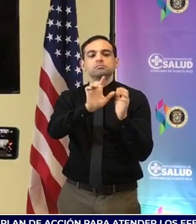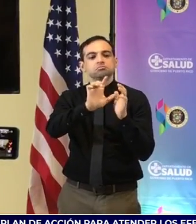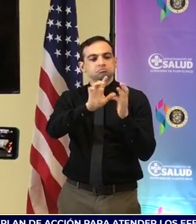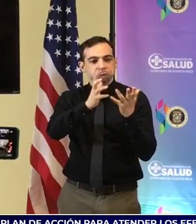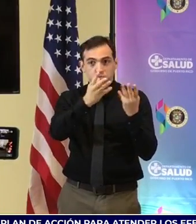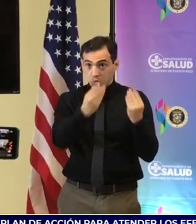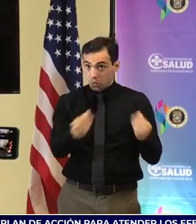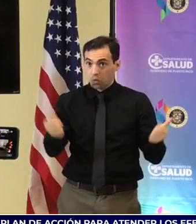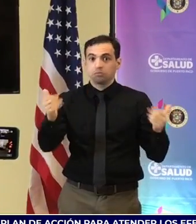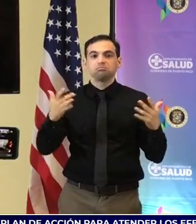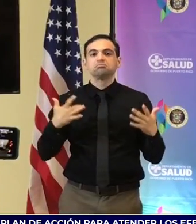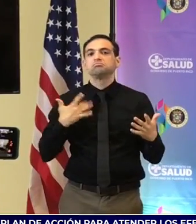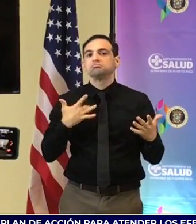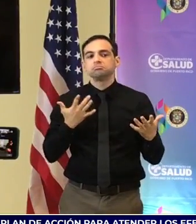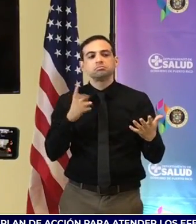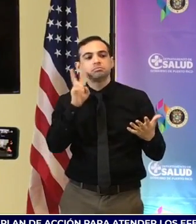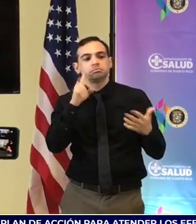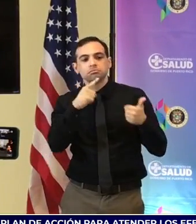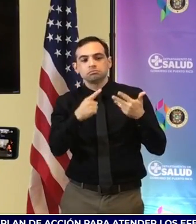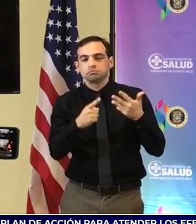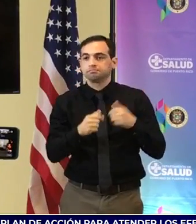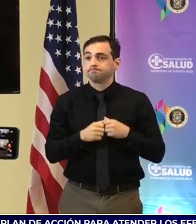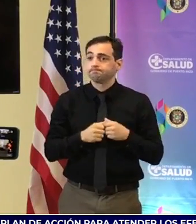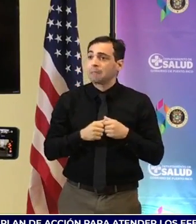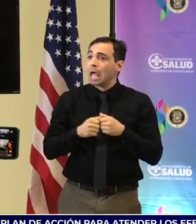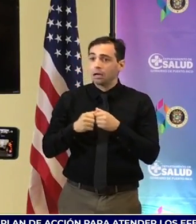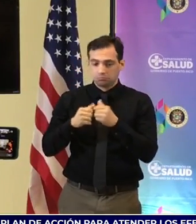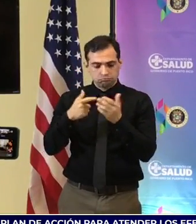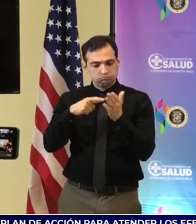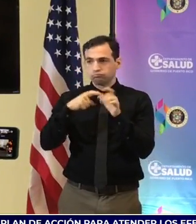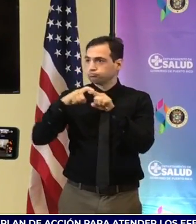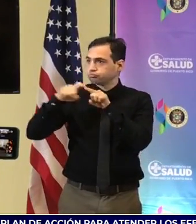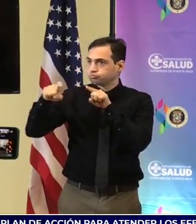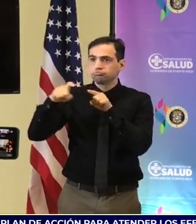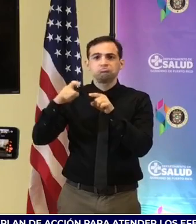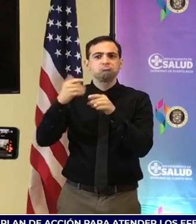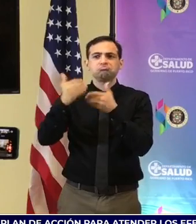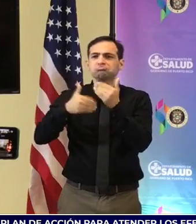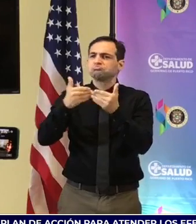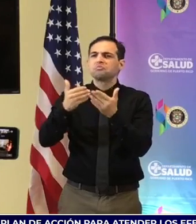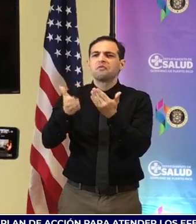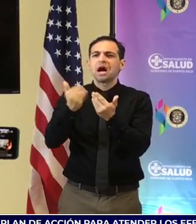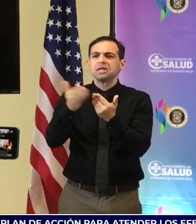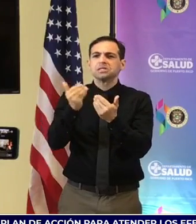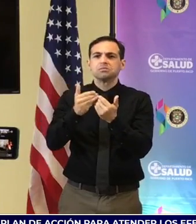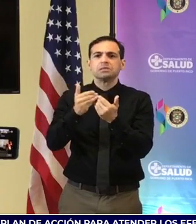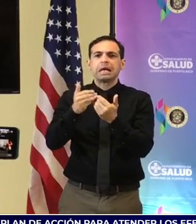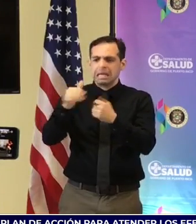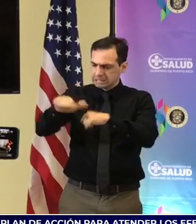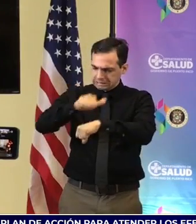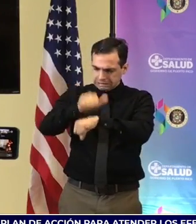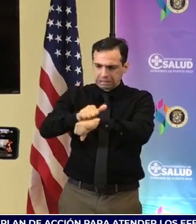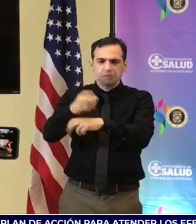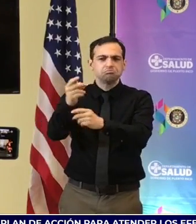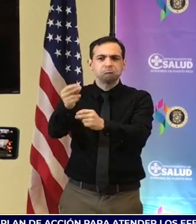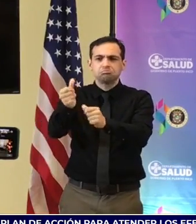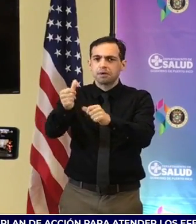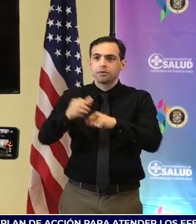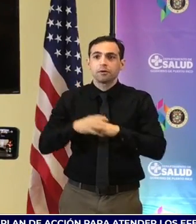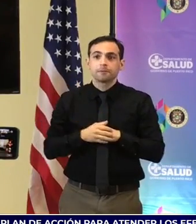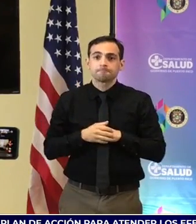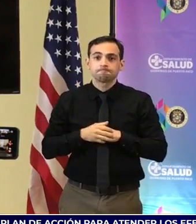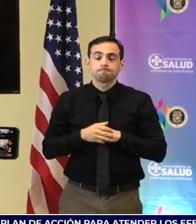el proceso es muy fácil atenderse, les damos cita inmediatamente para todo paciente. Tiene que seguir un